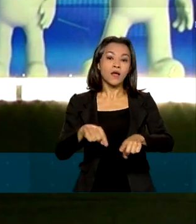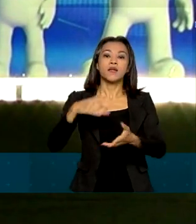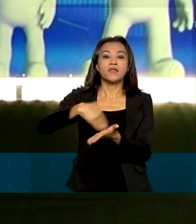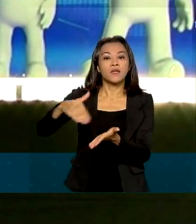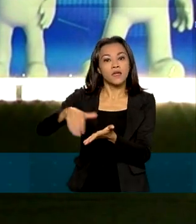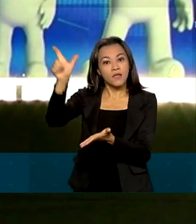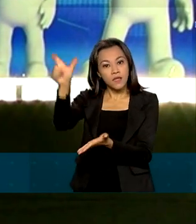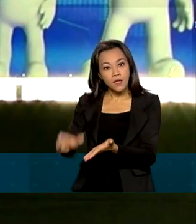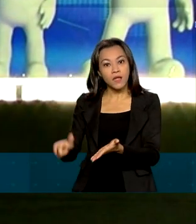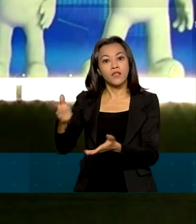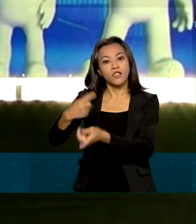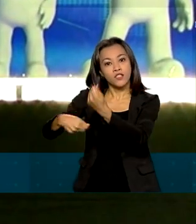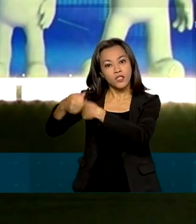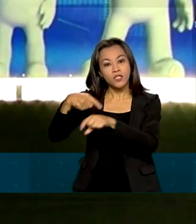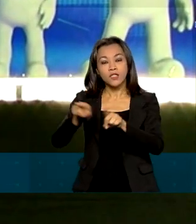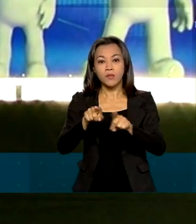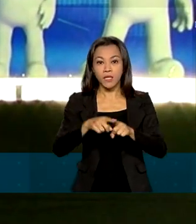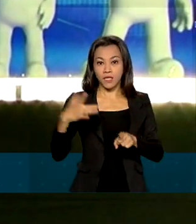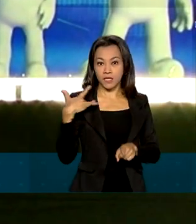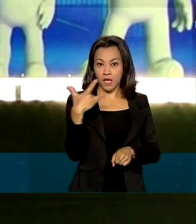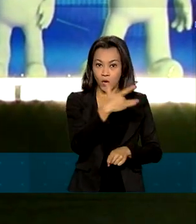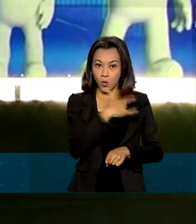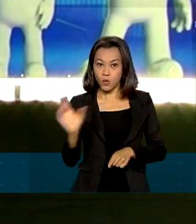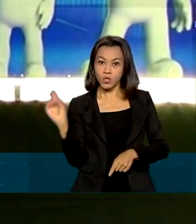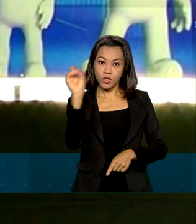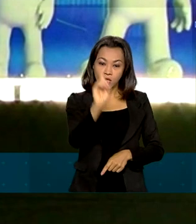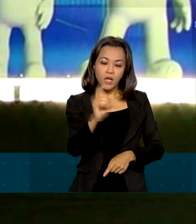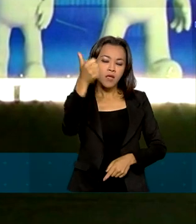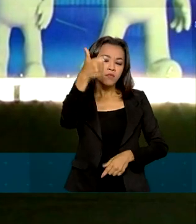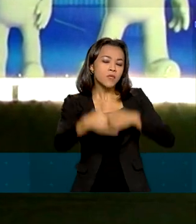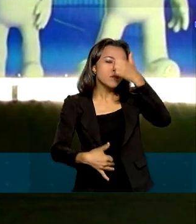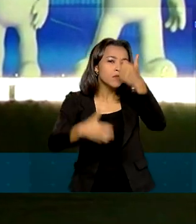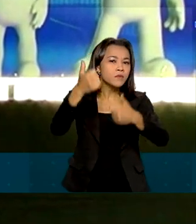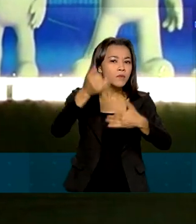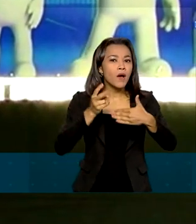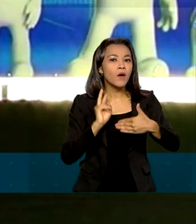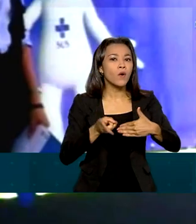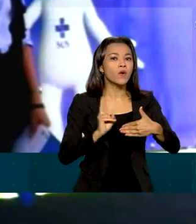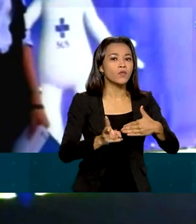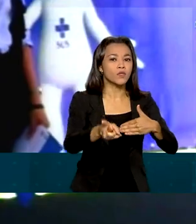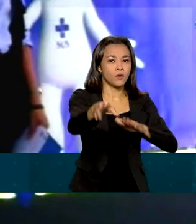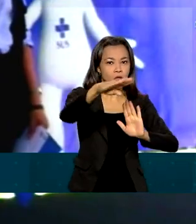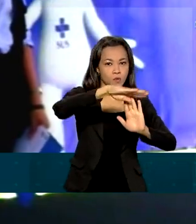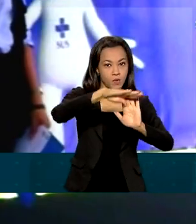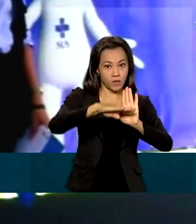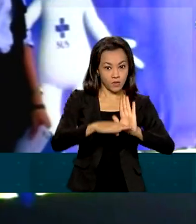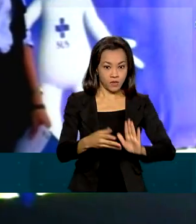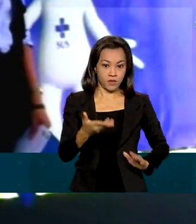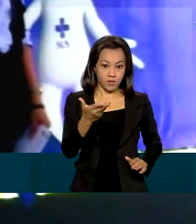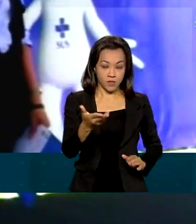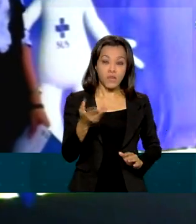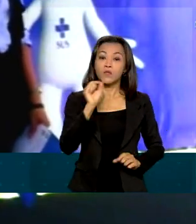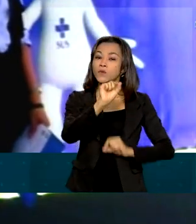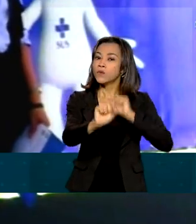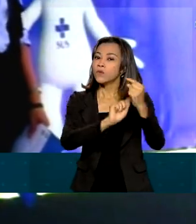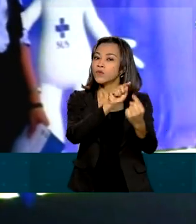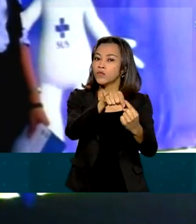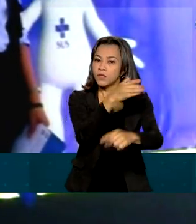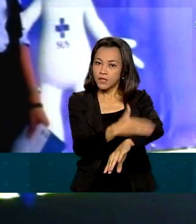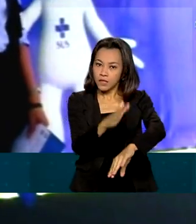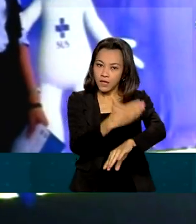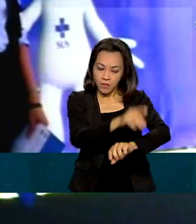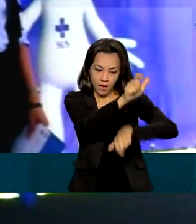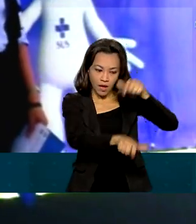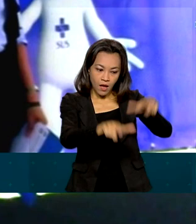Educação na Saúde, Mayra Pinheiro, falou sobre a continuidade do programa SOS de Ponta, de capacitação de